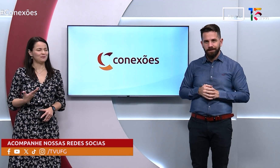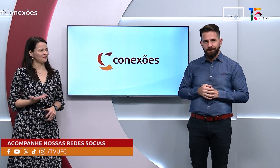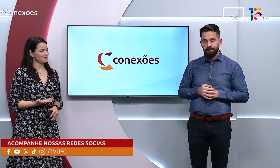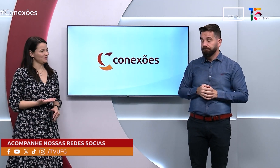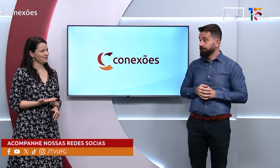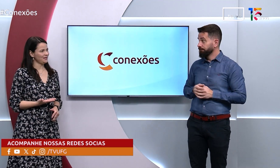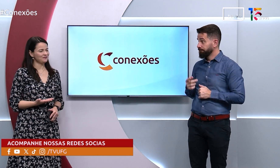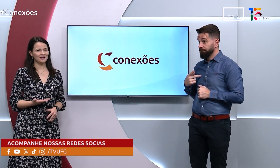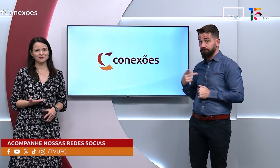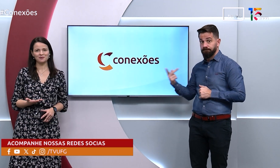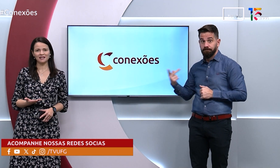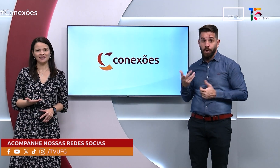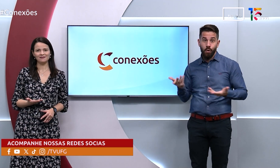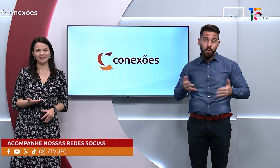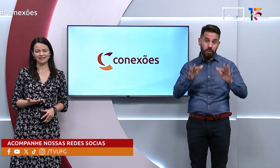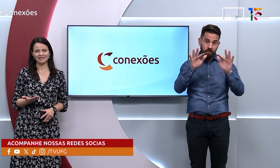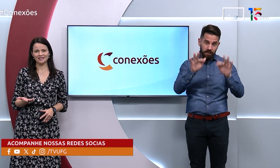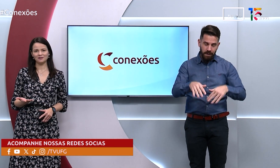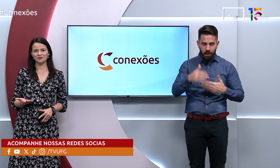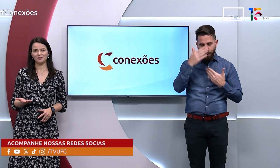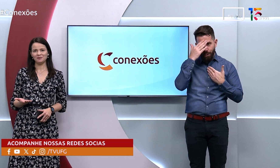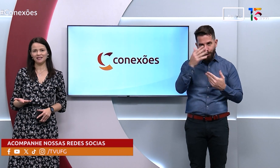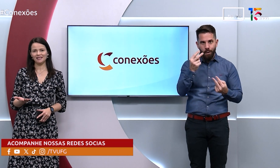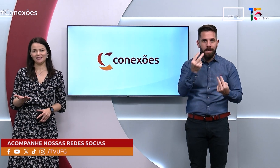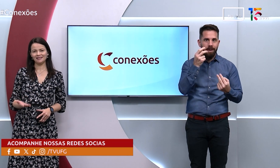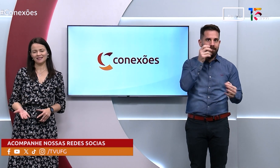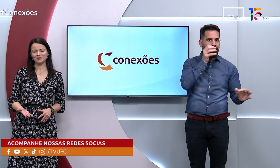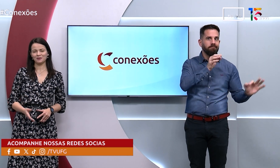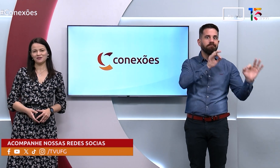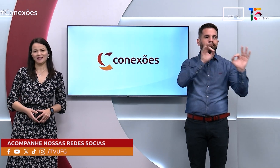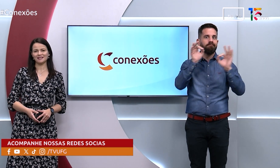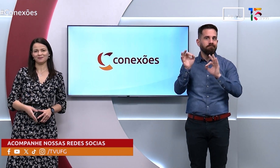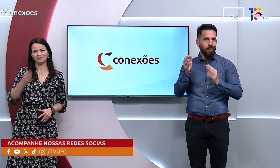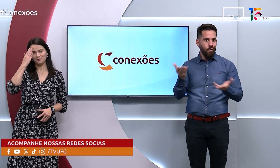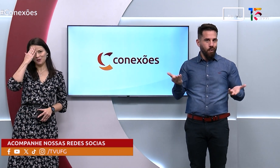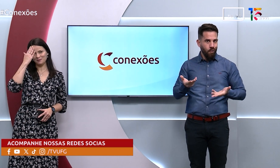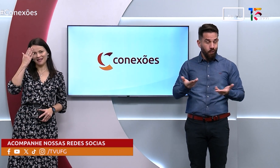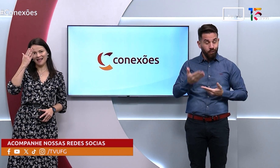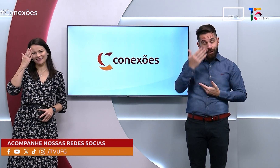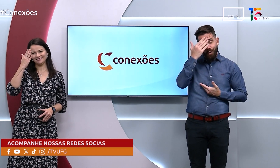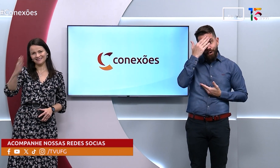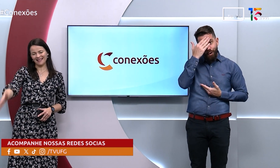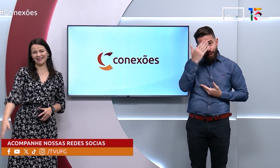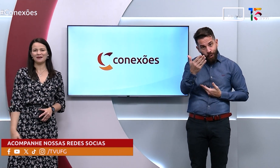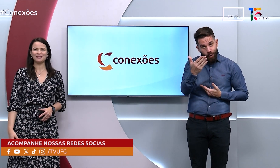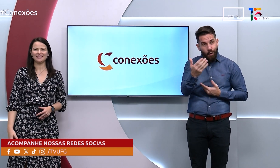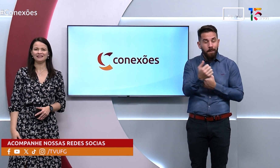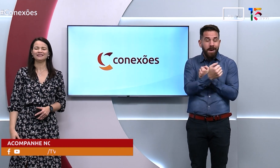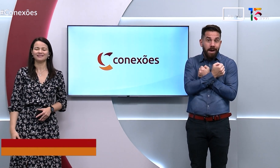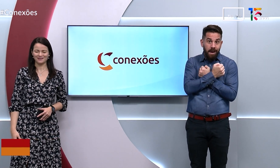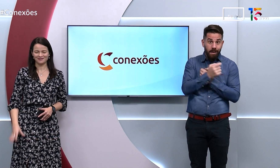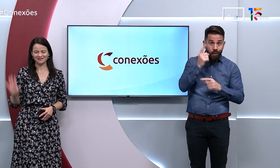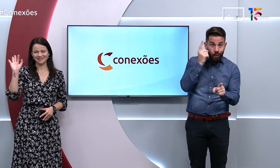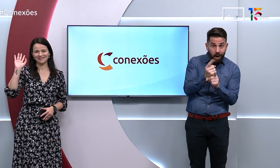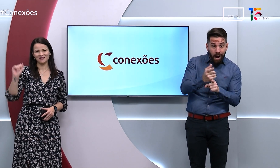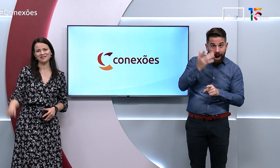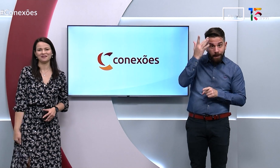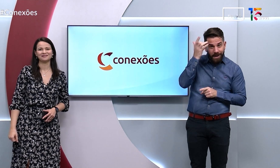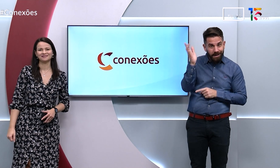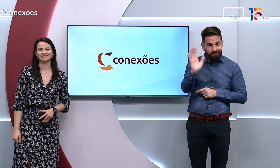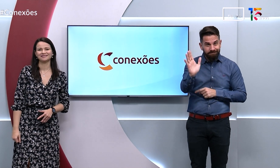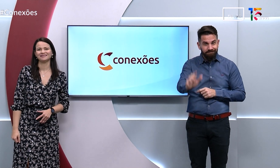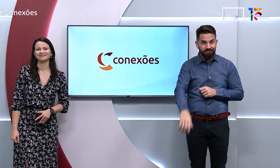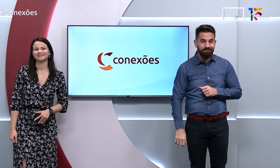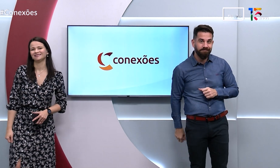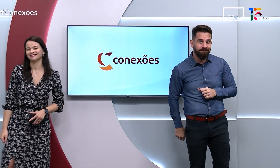Eu e o professor Diego ficamos por aqui, agradecendo a sua companhia e a sua audiência. Muito obrigada, até amanhã. Tchau,